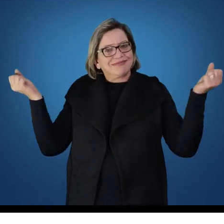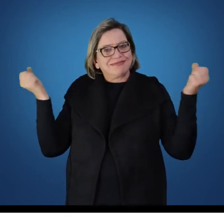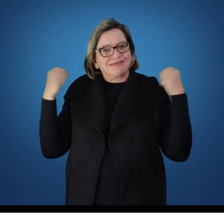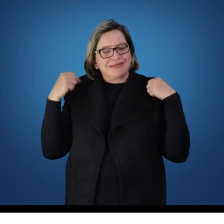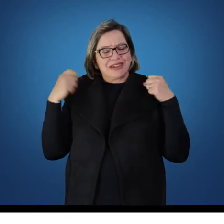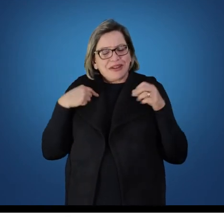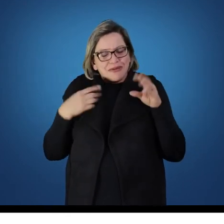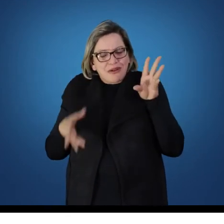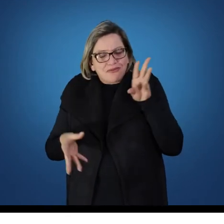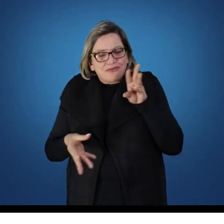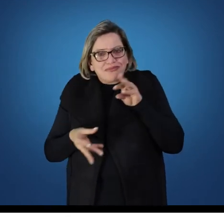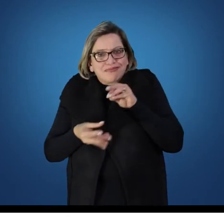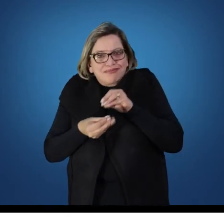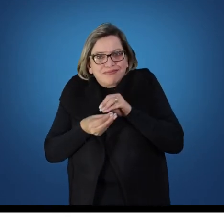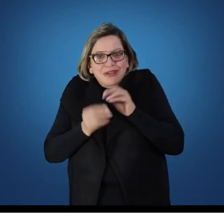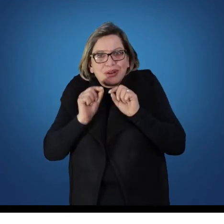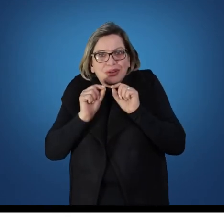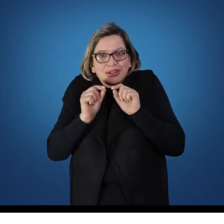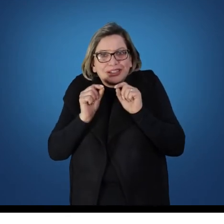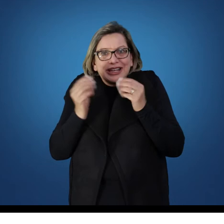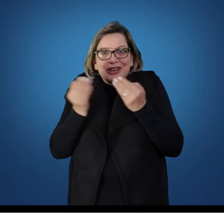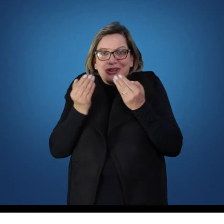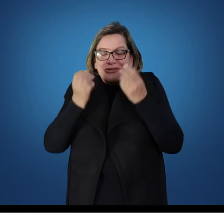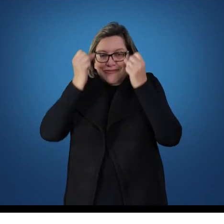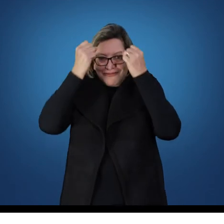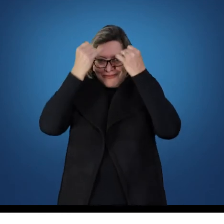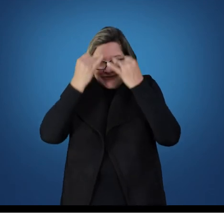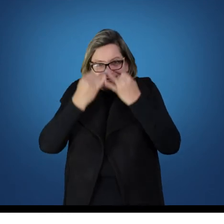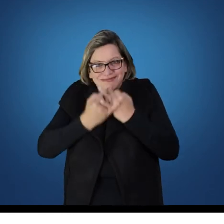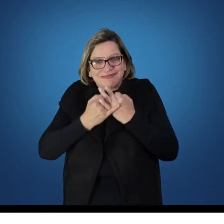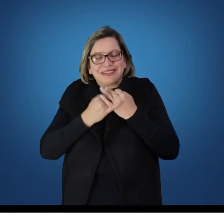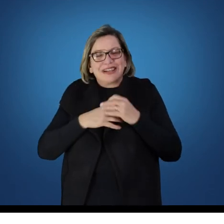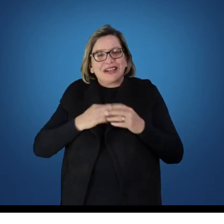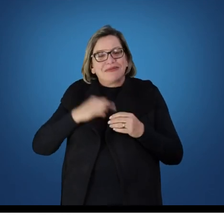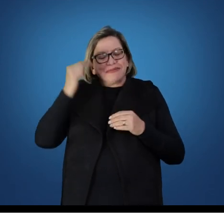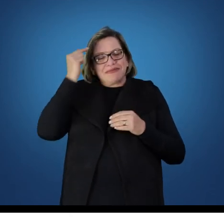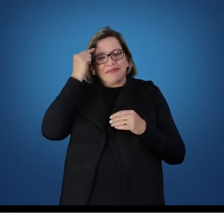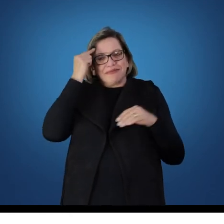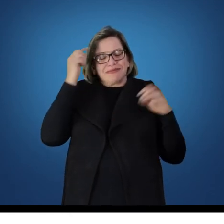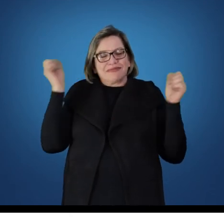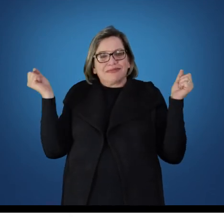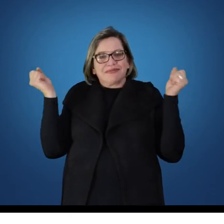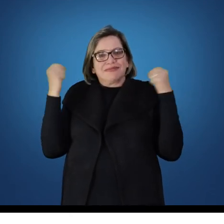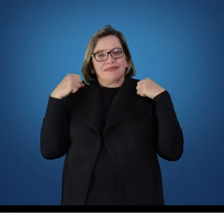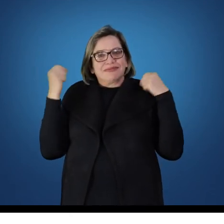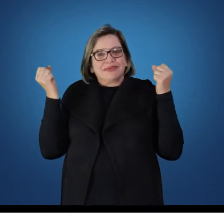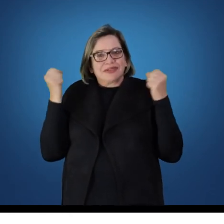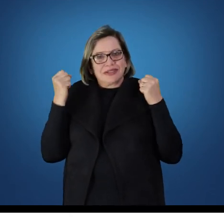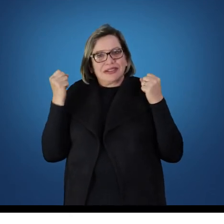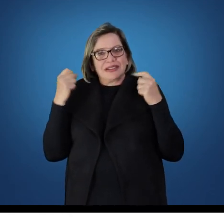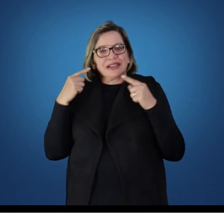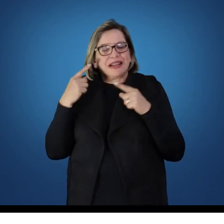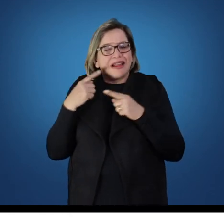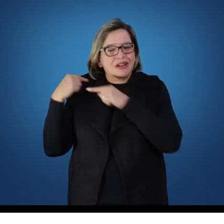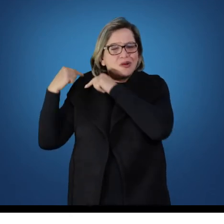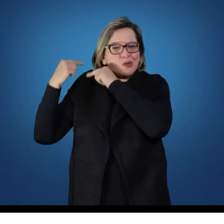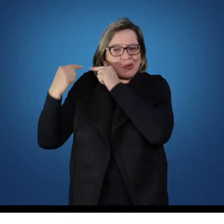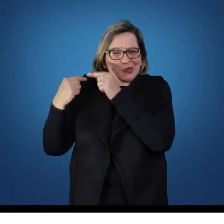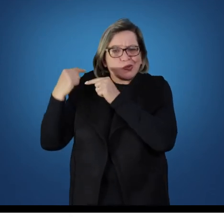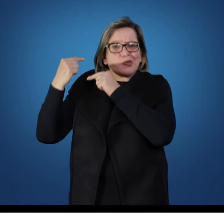síntese condensar o que falamos até o momento pensando que a educação física passa muito tempo de sua história sendo remitida àqueles